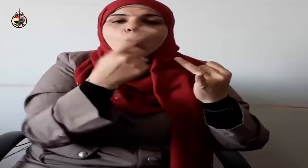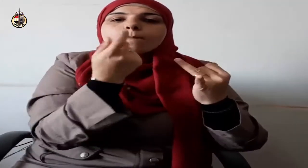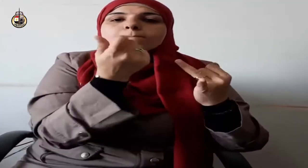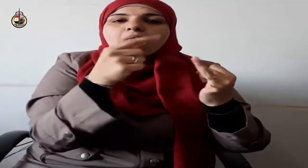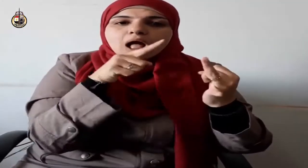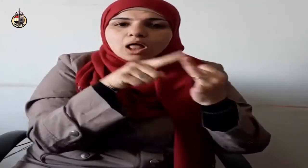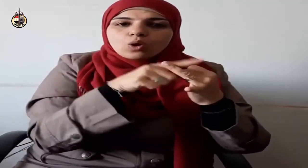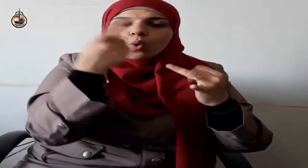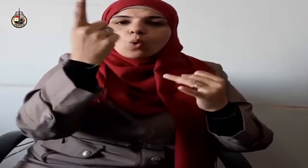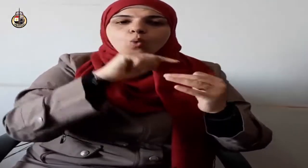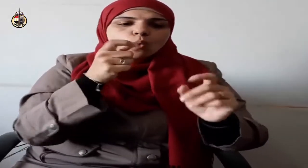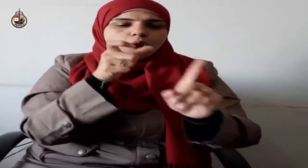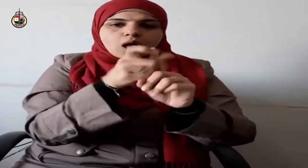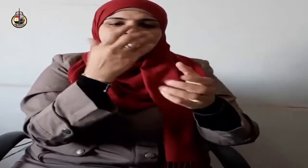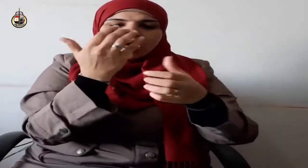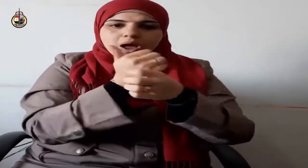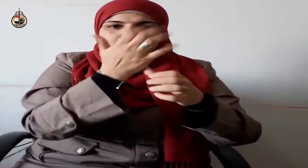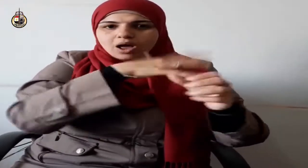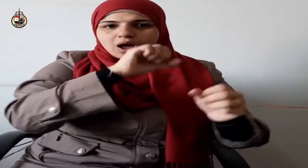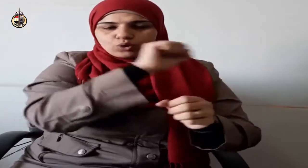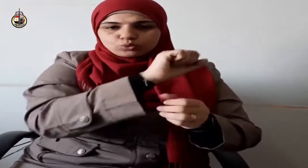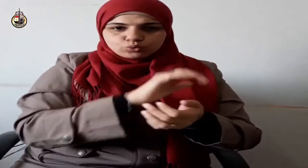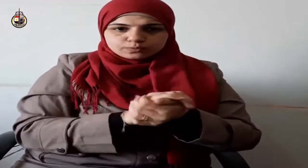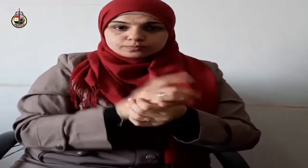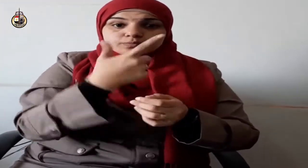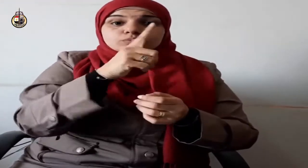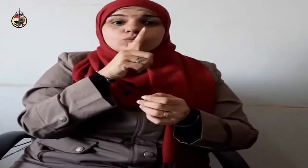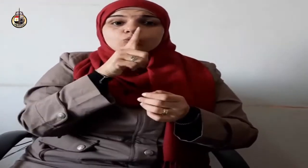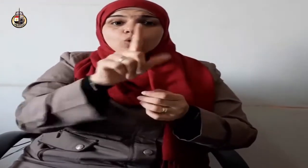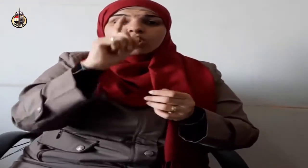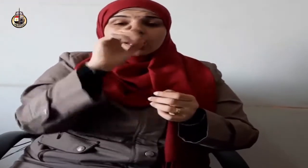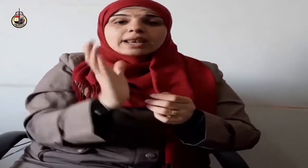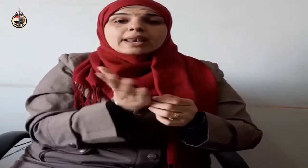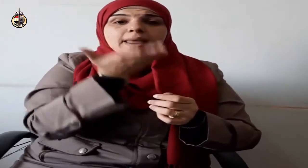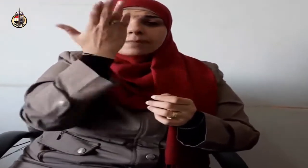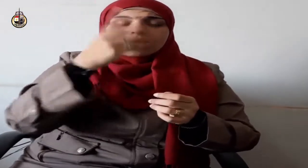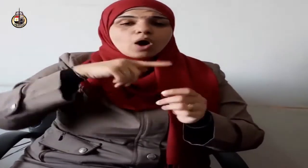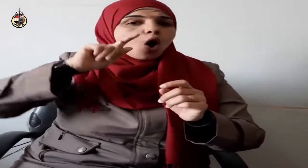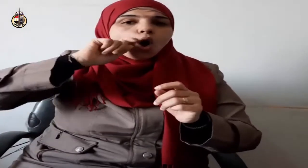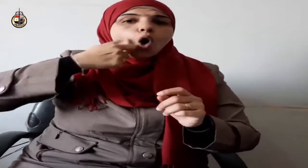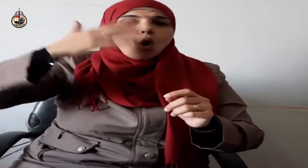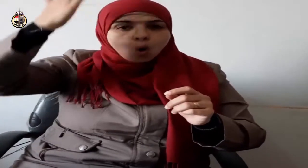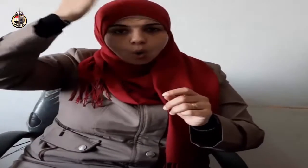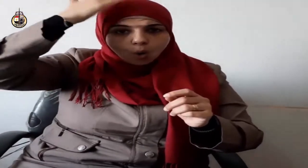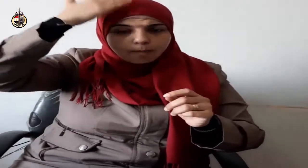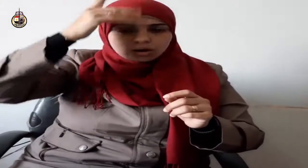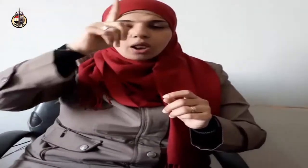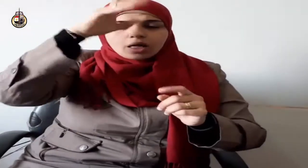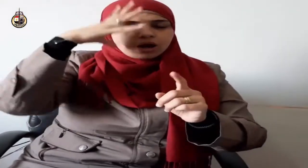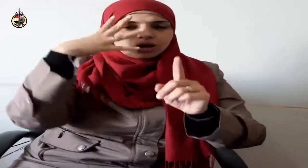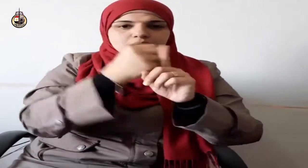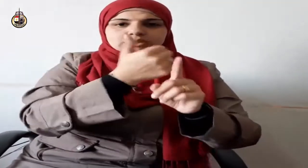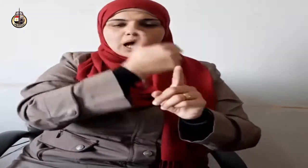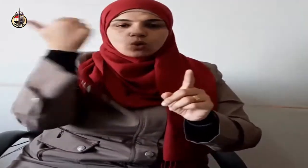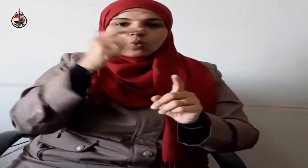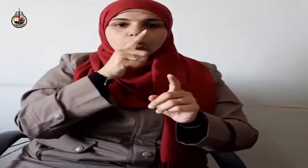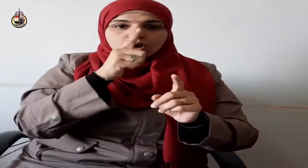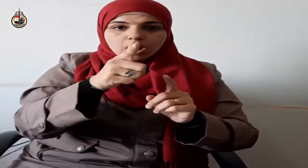ولا يخذله ولا يحقره التقوى هاهنا ويشير إلى صدره ثلاث